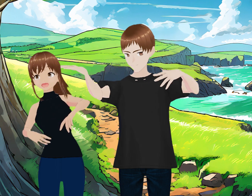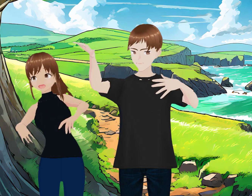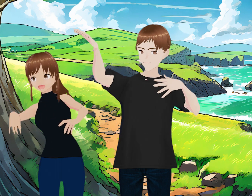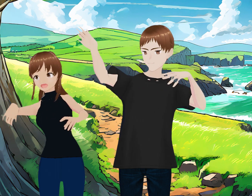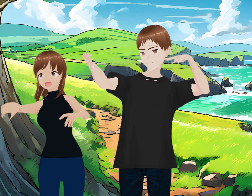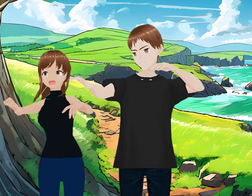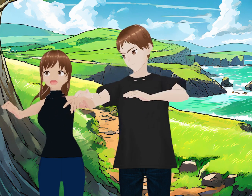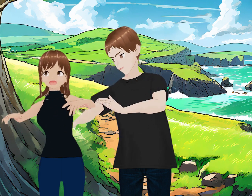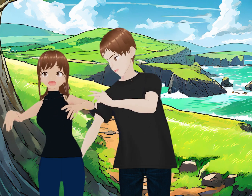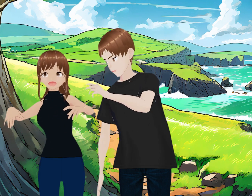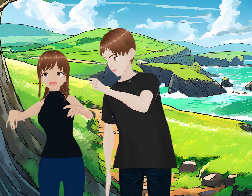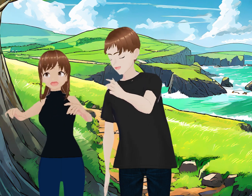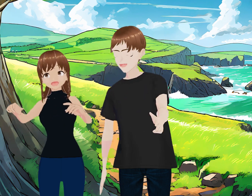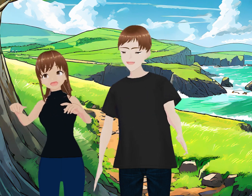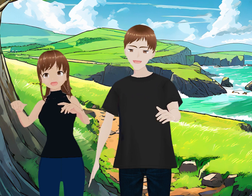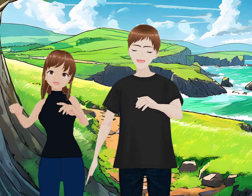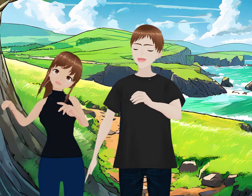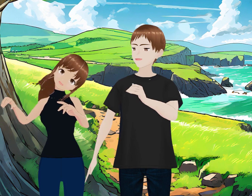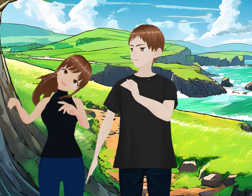Como decías, pero bueno.